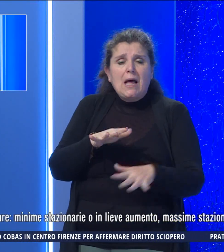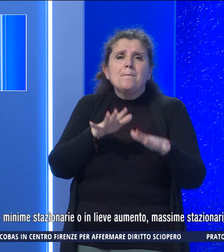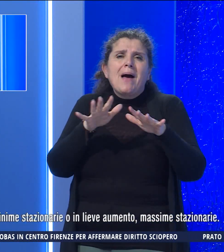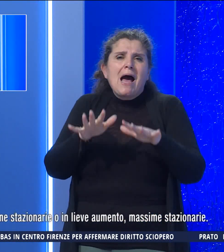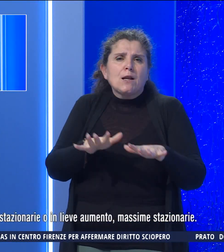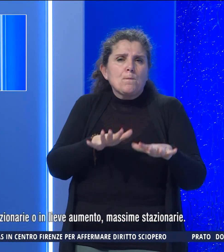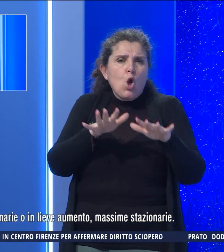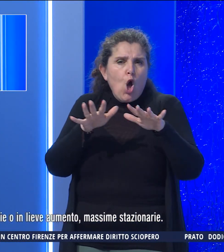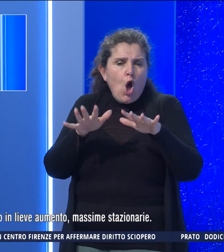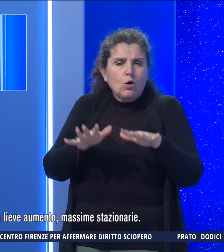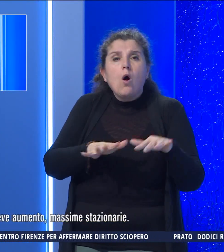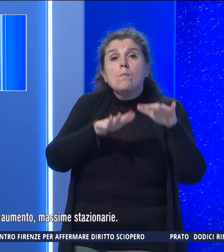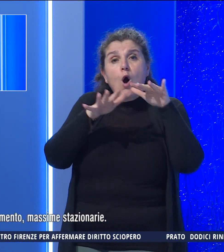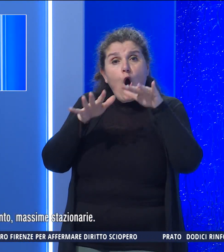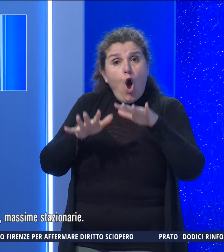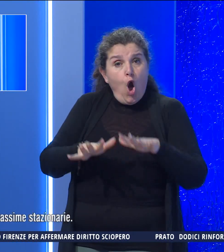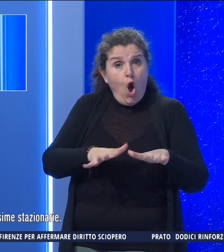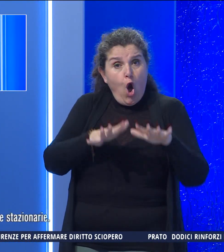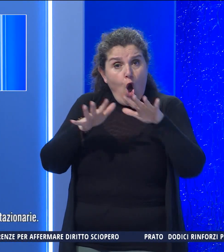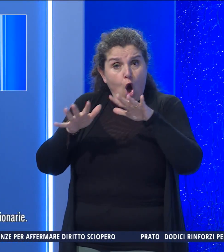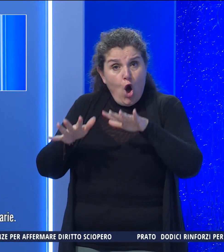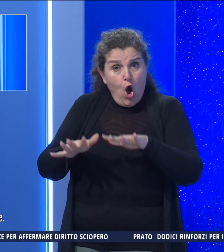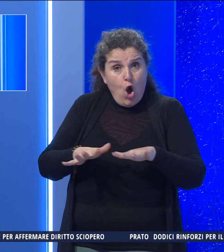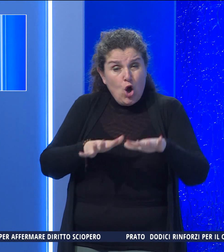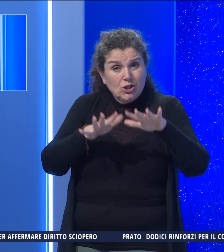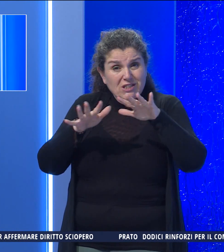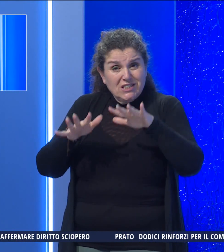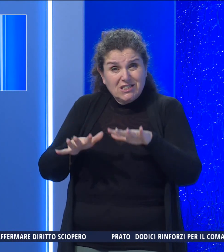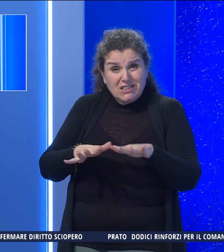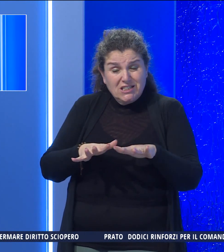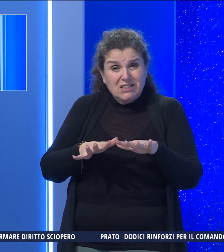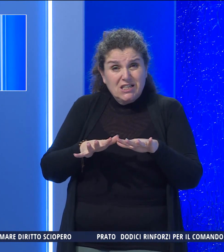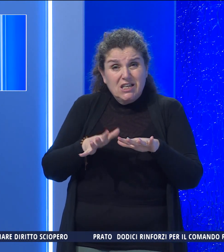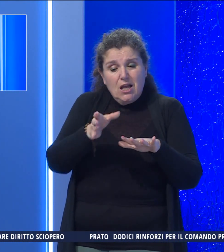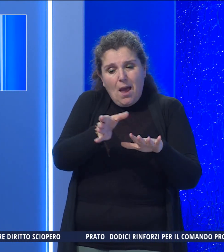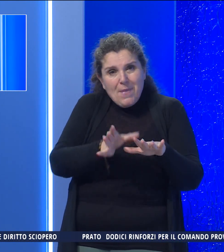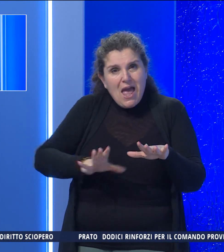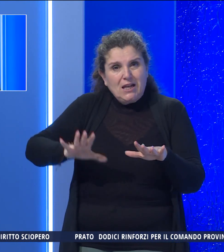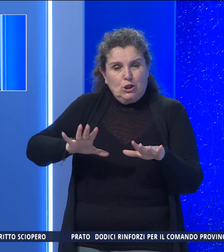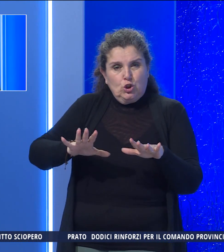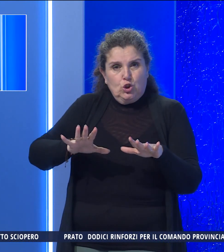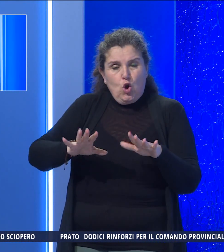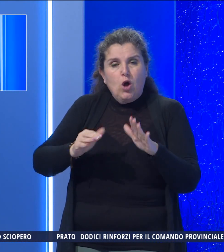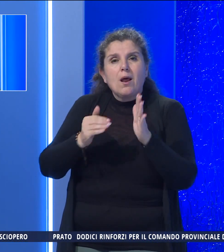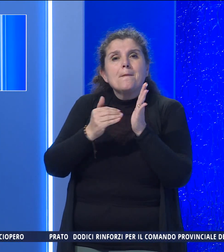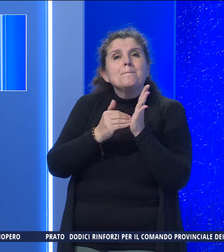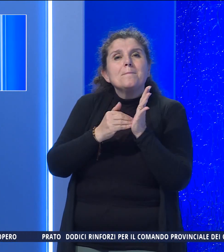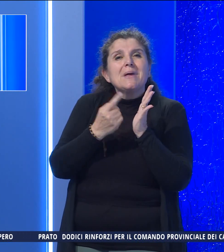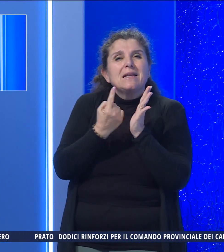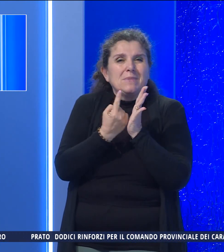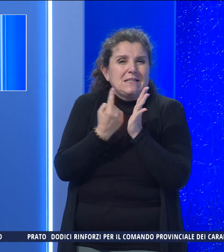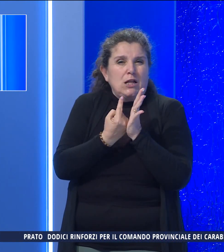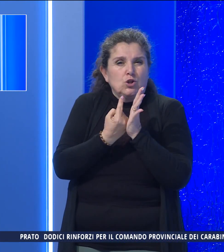poco mossi o mossi in particolare sul settore centro-meridionale, temperature minime